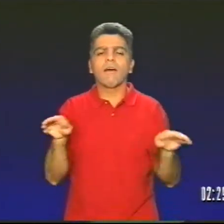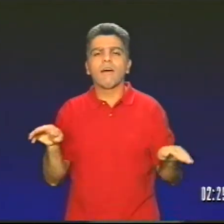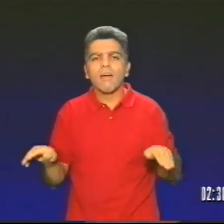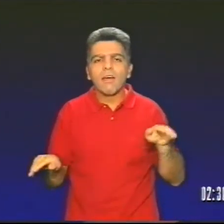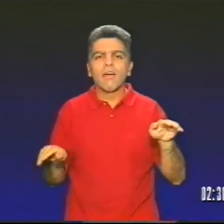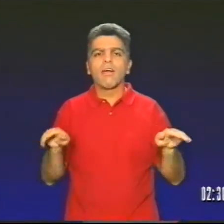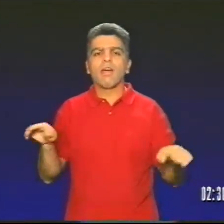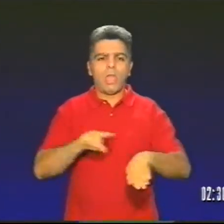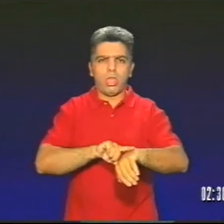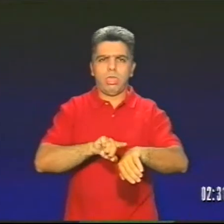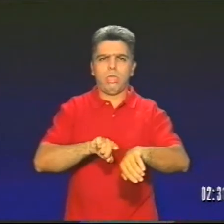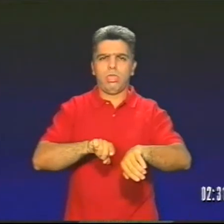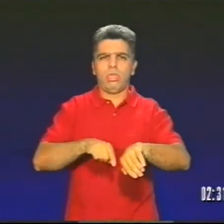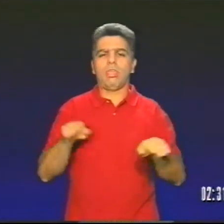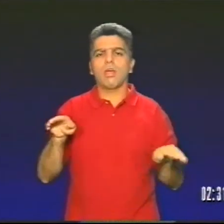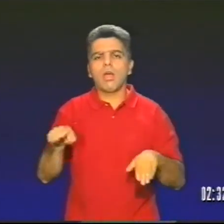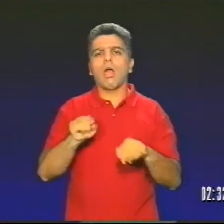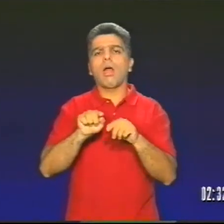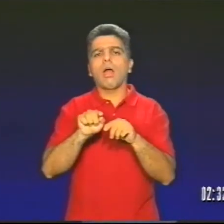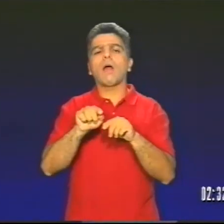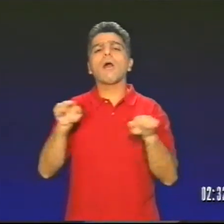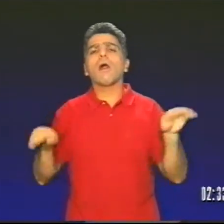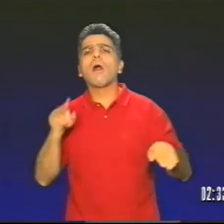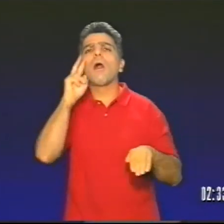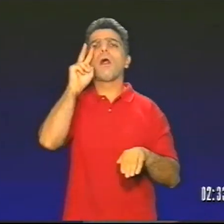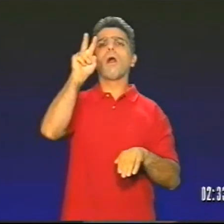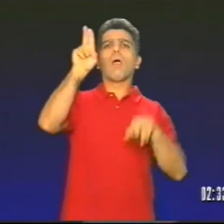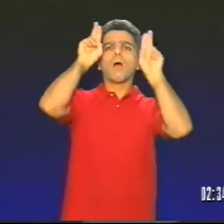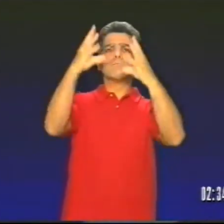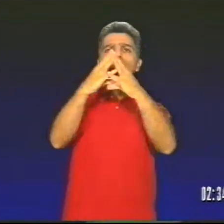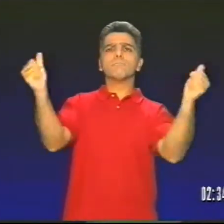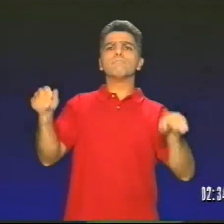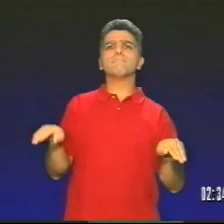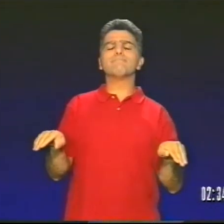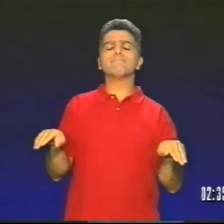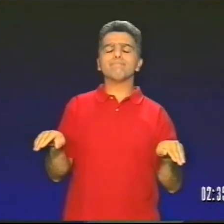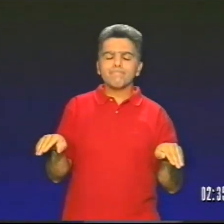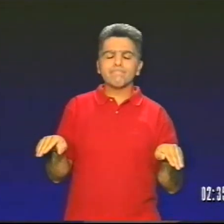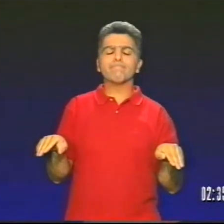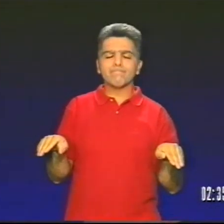προσπαθούσε Περπατούσε, περπατούσε Τα λεπτά περνούσανε Περπατούσε, έβλεπε μπροστά, ο Λαγός και χαθεί